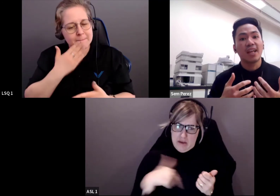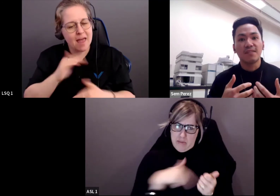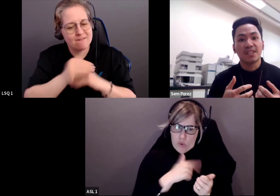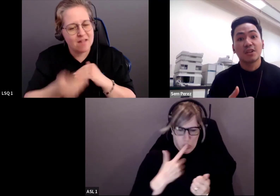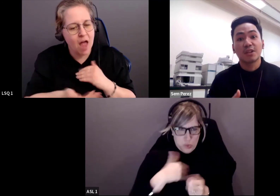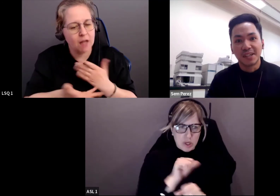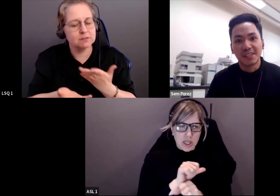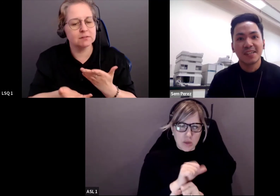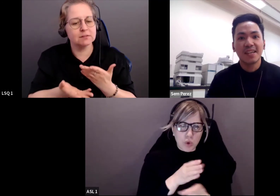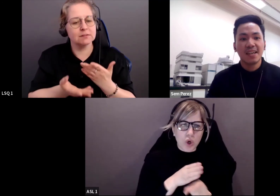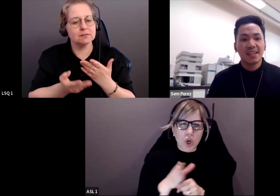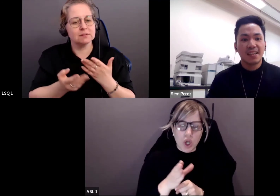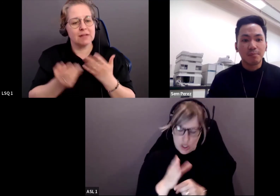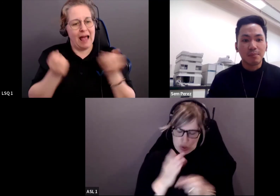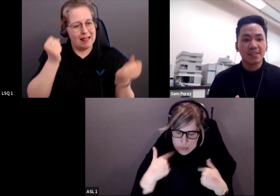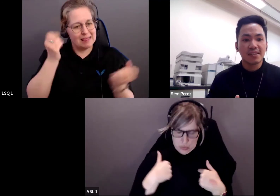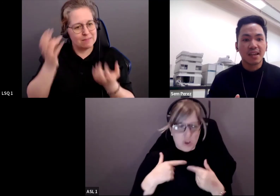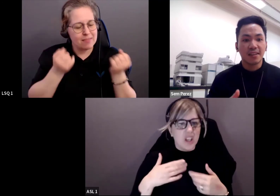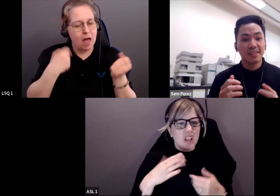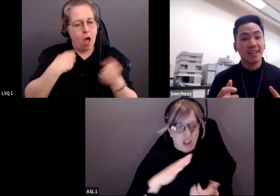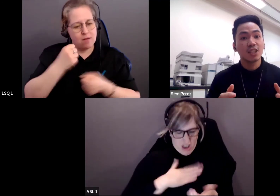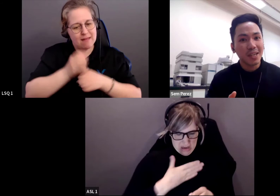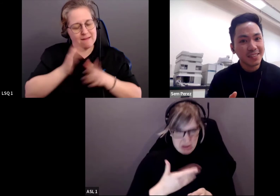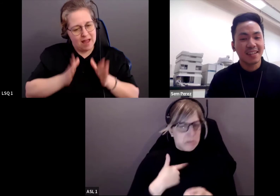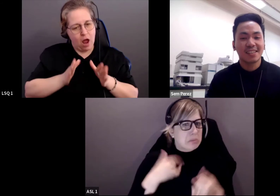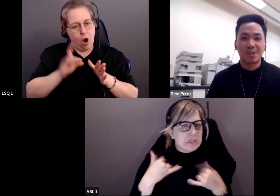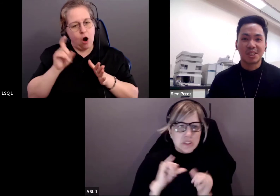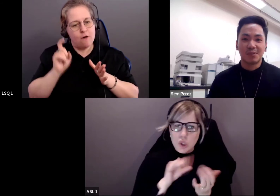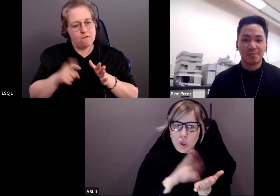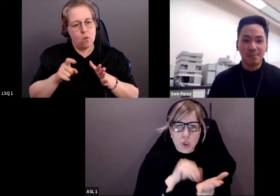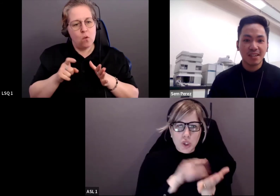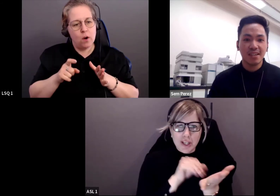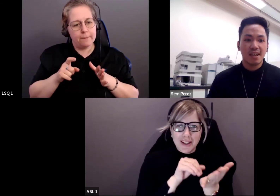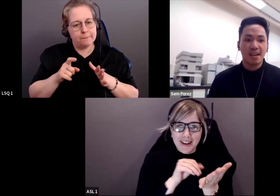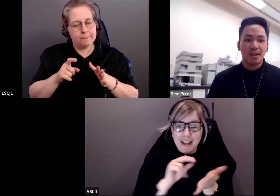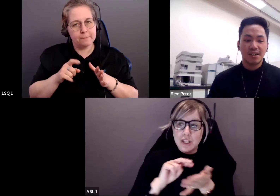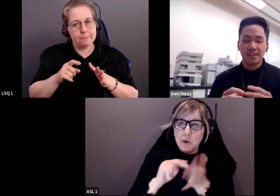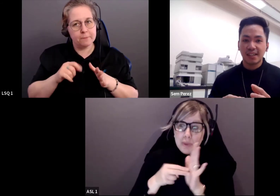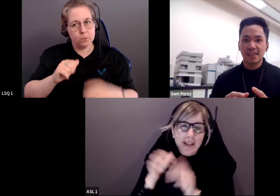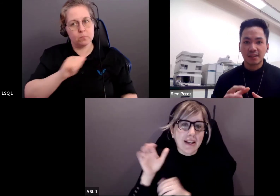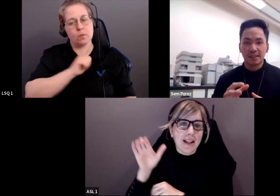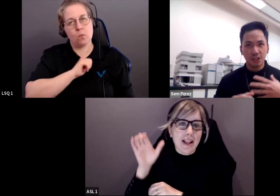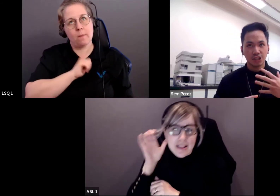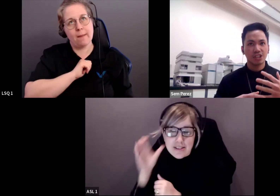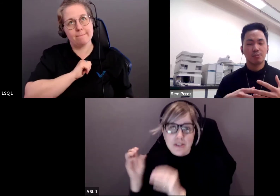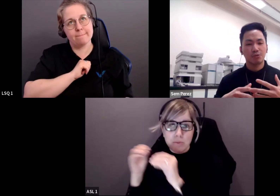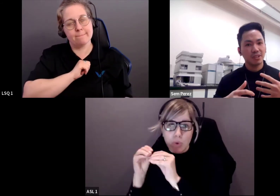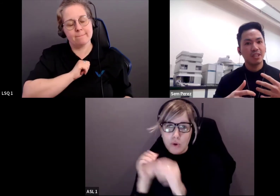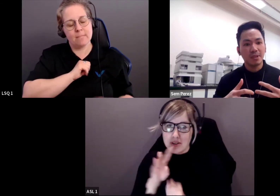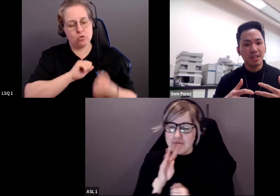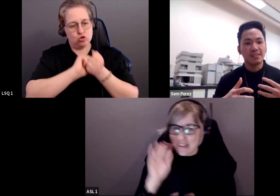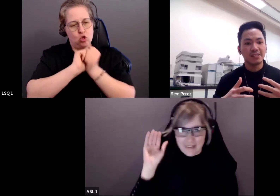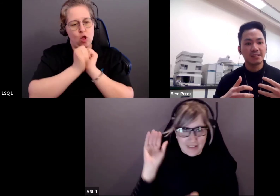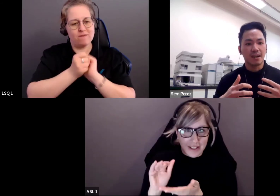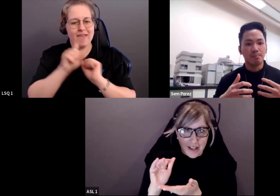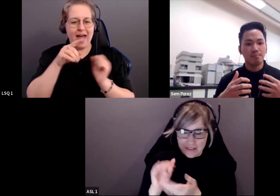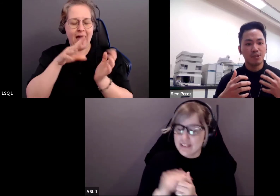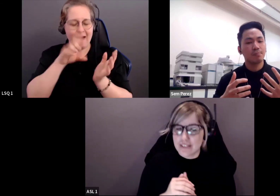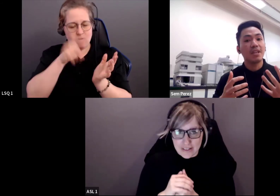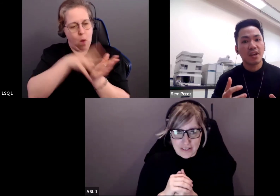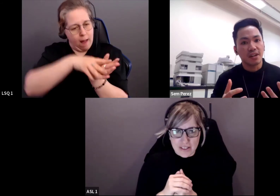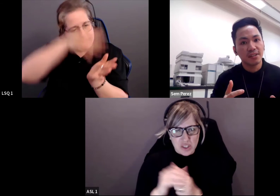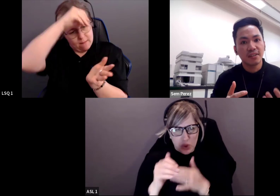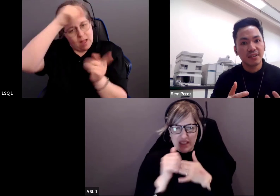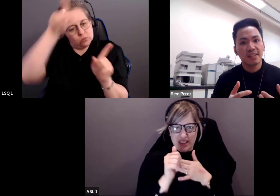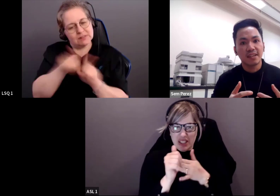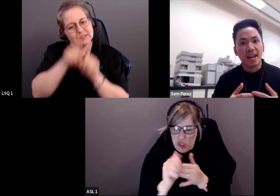et d'animateur, nous devons nous voir d'abord comme apprenant. Il faut comprendre que